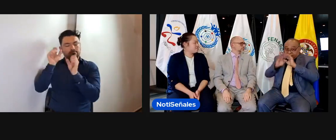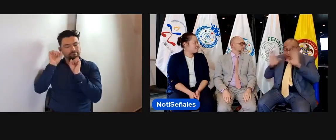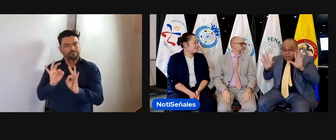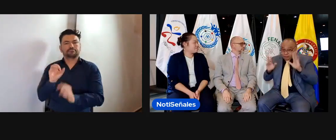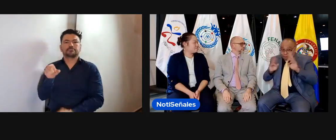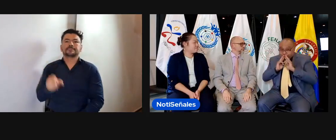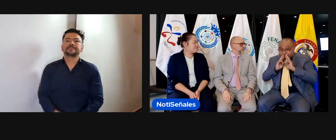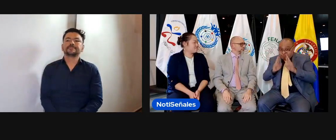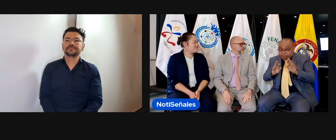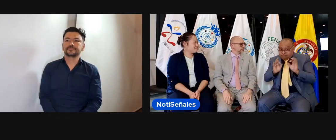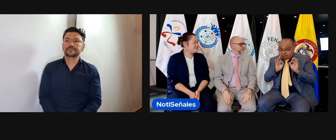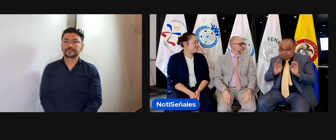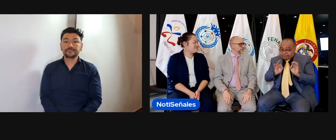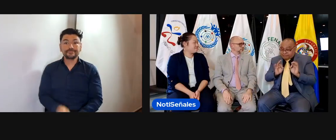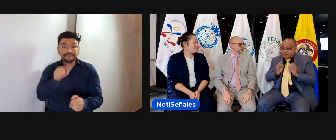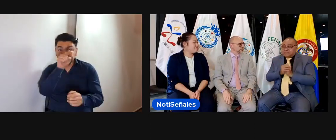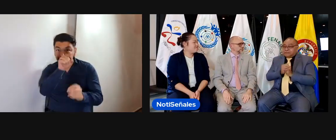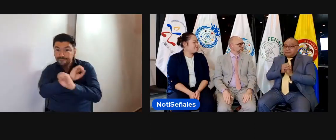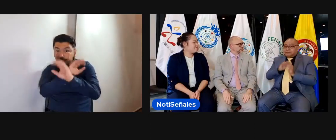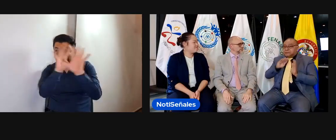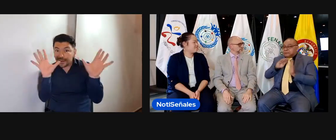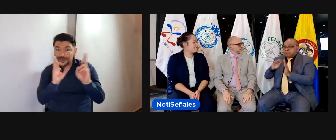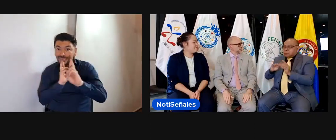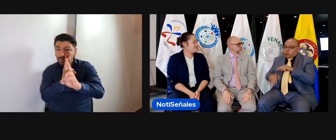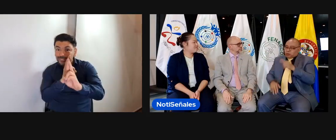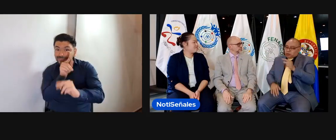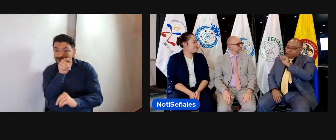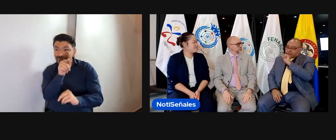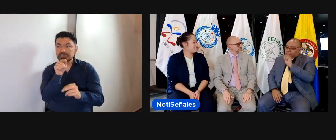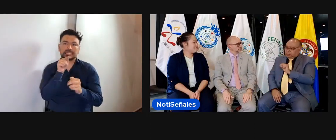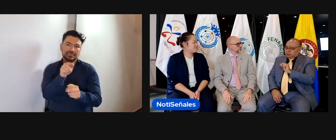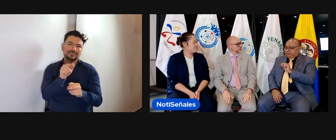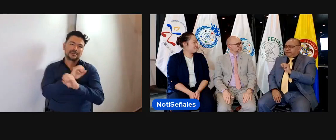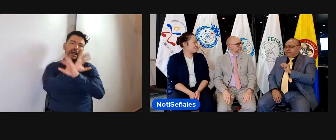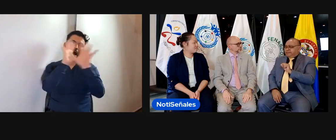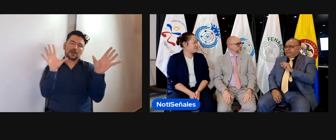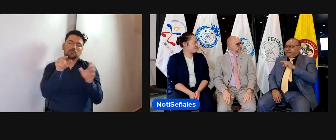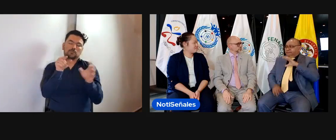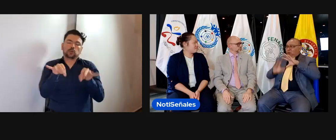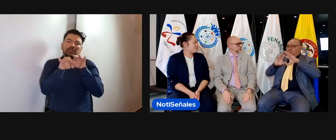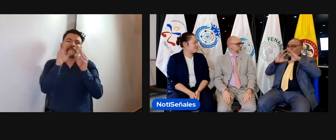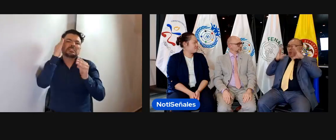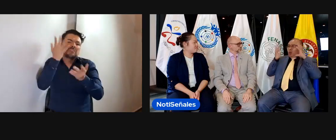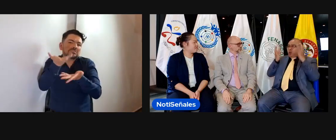tipo de iniciativas. Muchísimas gracias, Joe. Teniendo clara esta respuesta, quiero hacer otra pregunta.